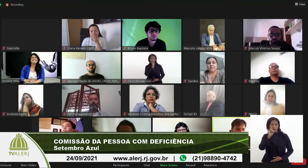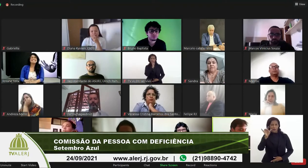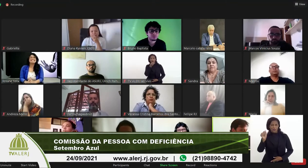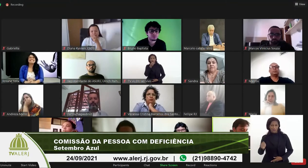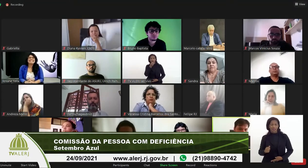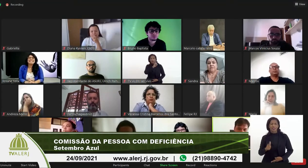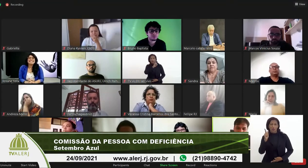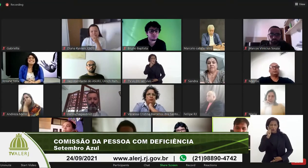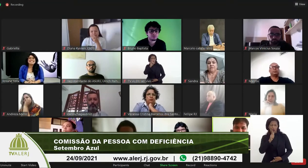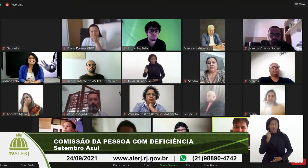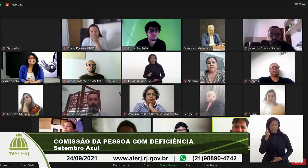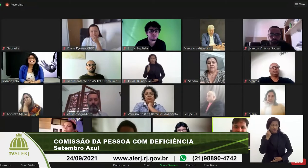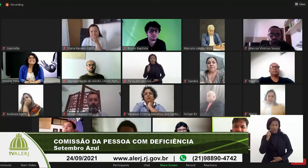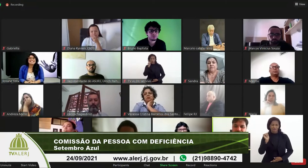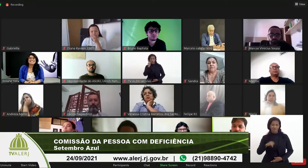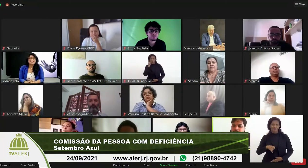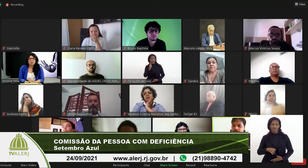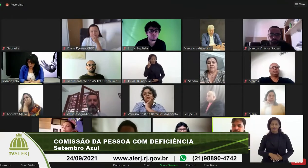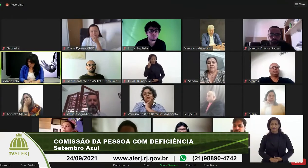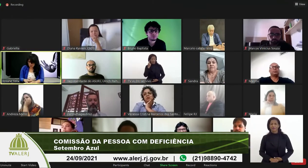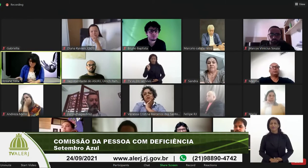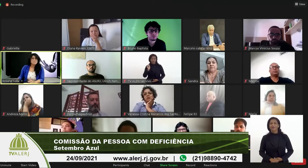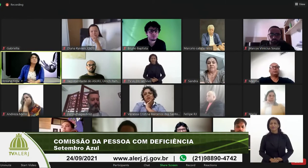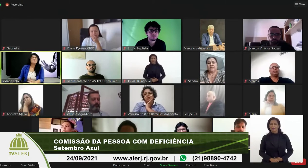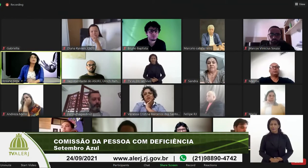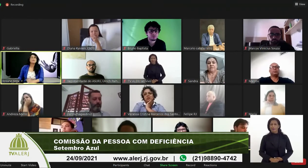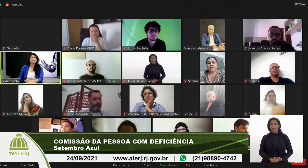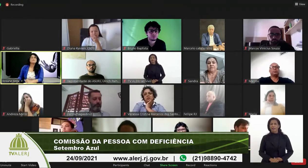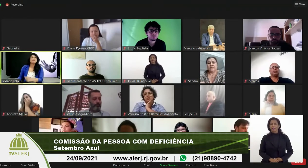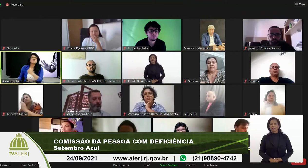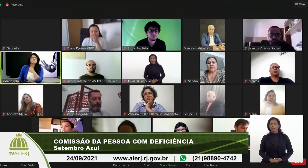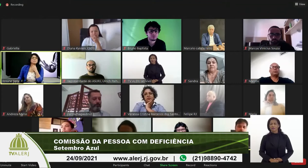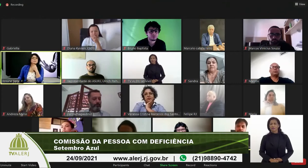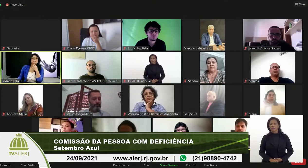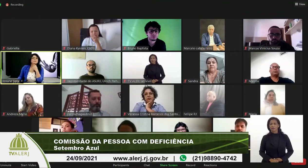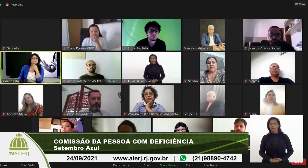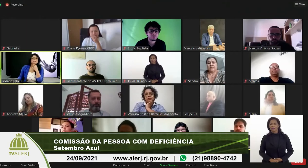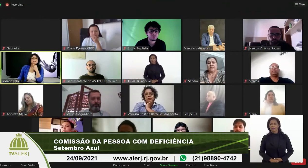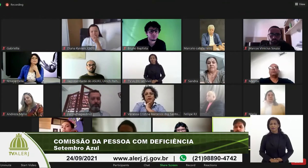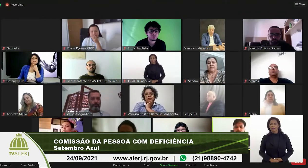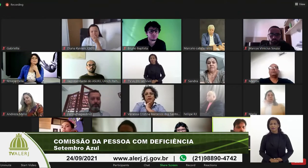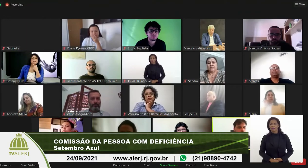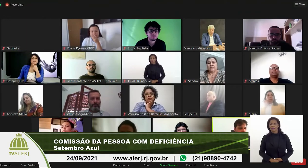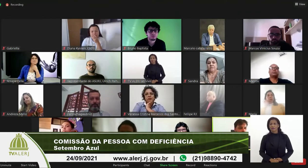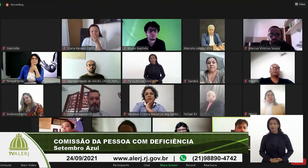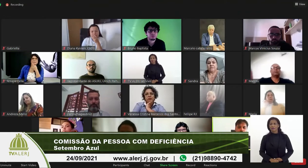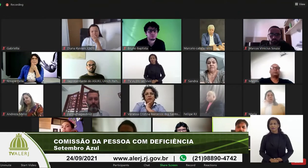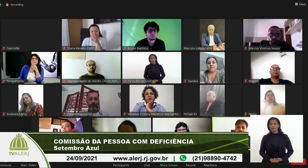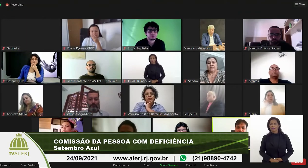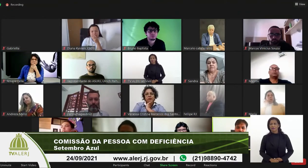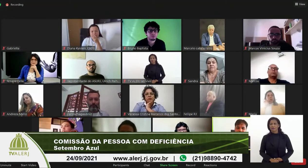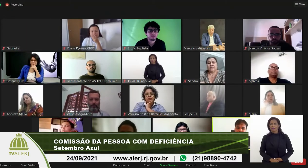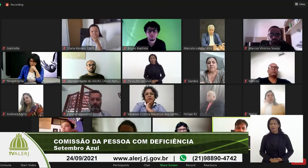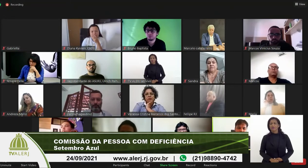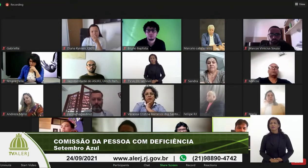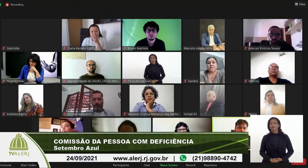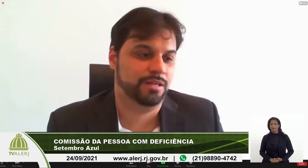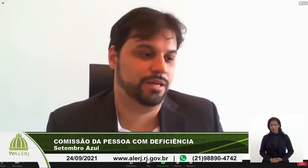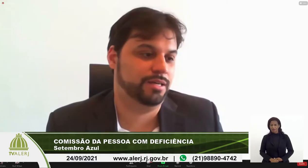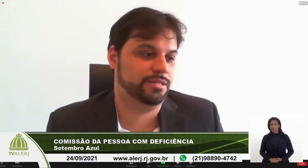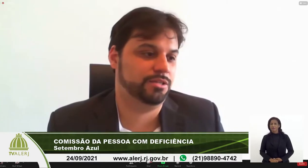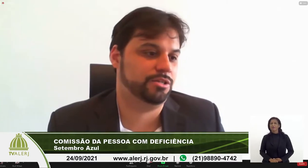Consegue me ouvir? Consigo bem. sim, eu me imagino que a intérprete estava conferindo ali o YouTube, está tudo certo.